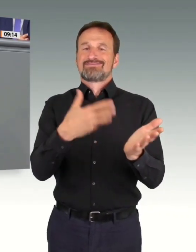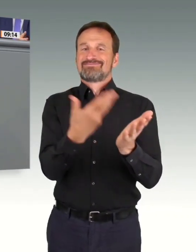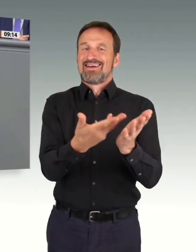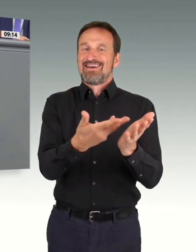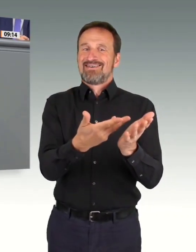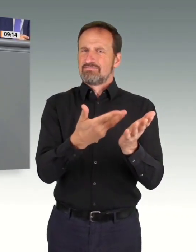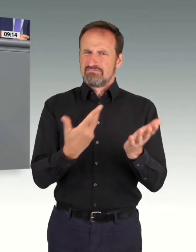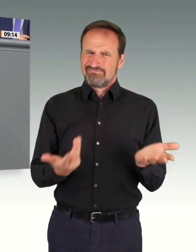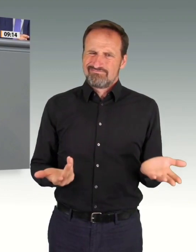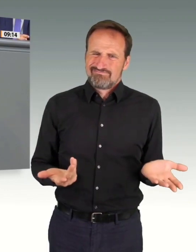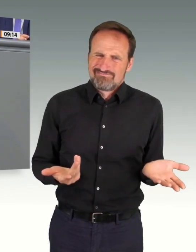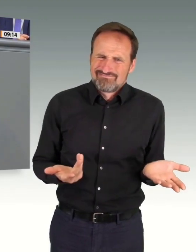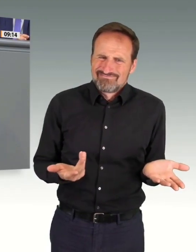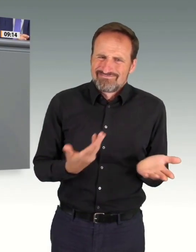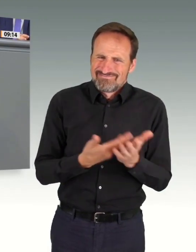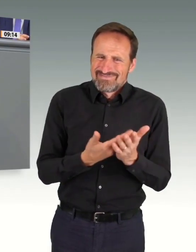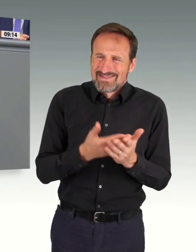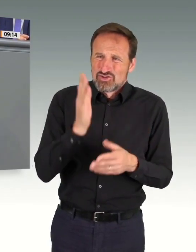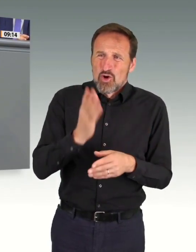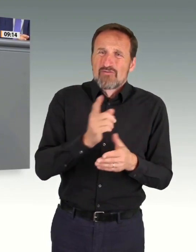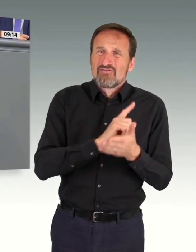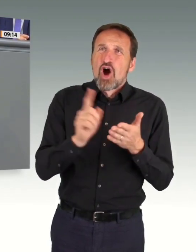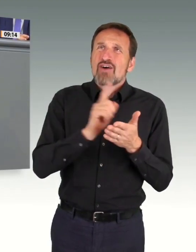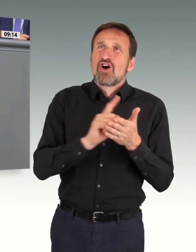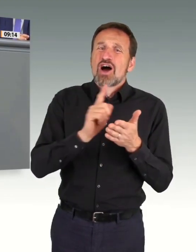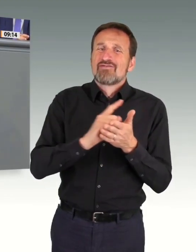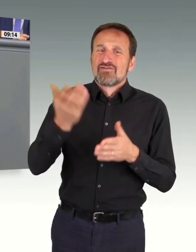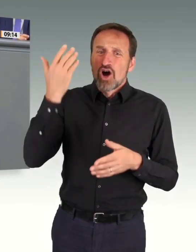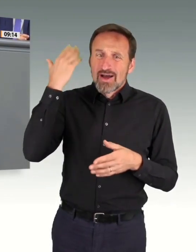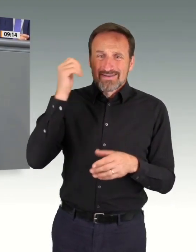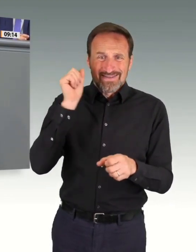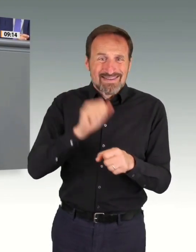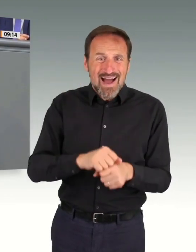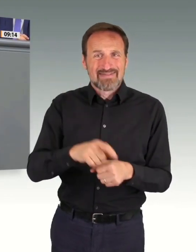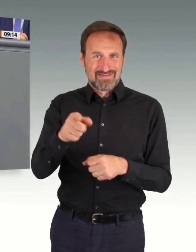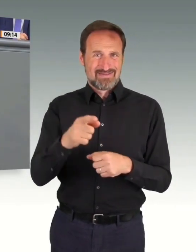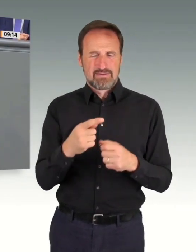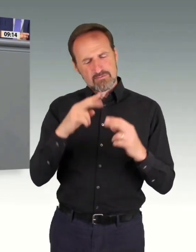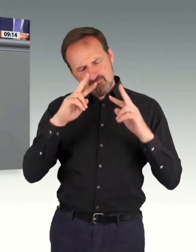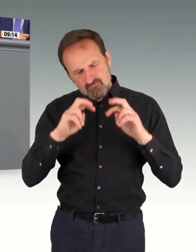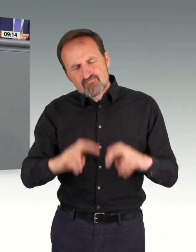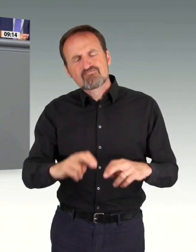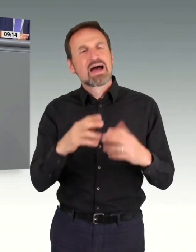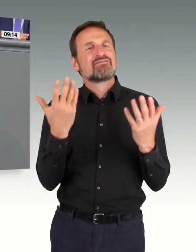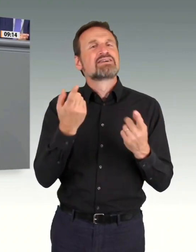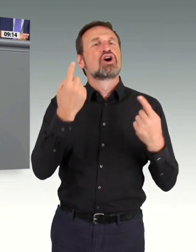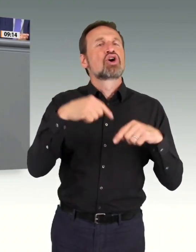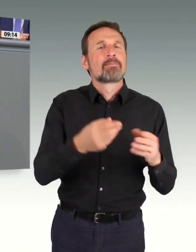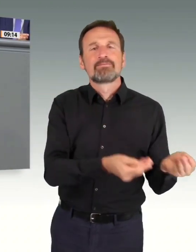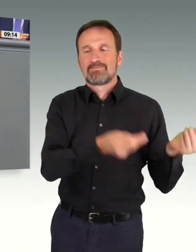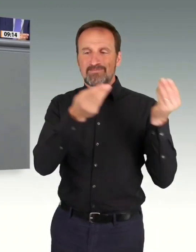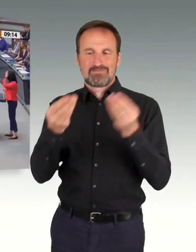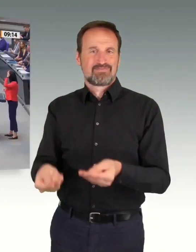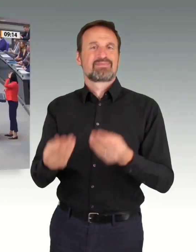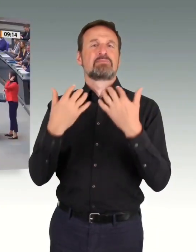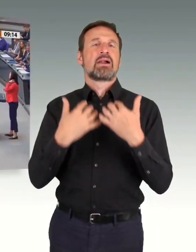eingehend mit dem zu beschäftigen, was hier ins parlamentarische Verfahren eingebracht